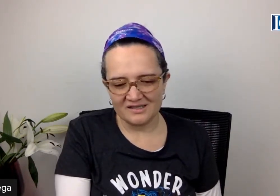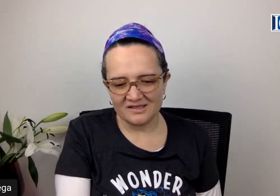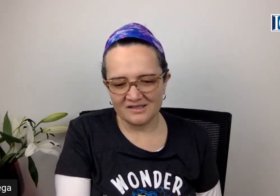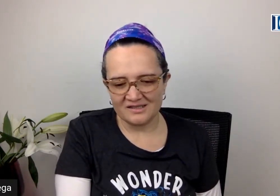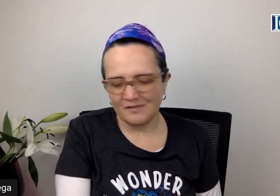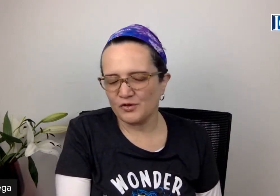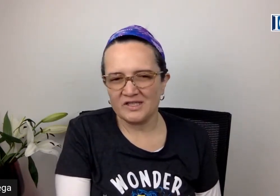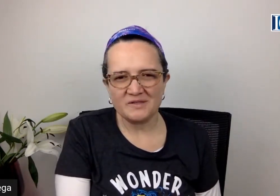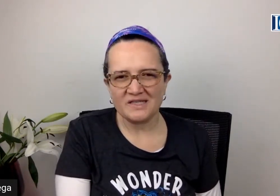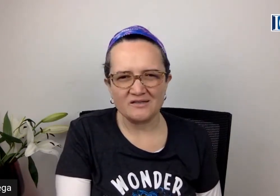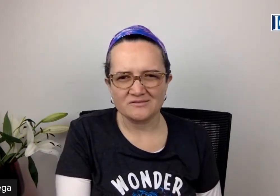amor ilimitado,